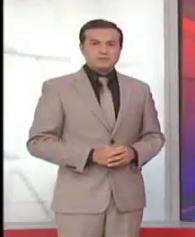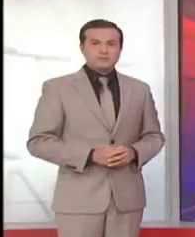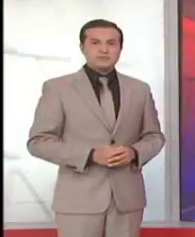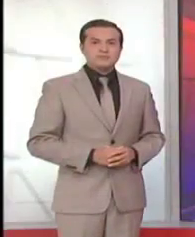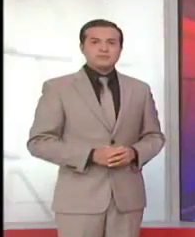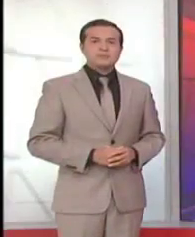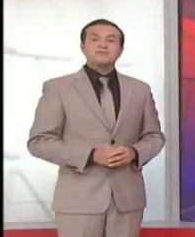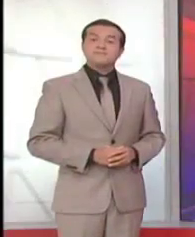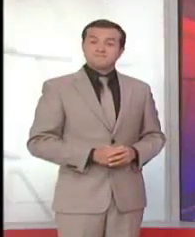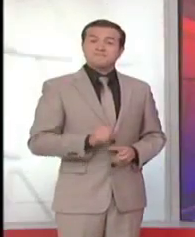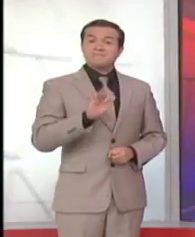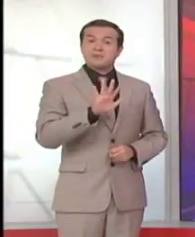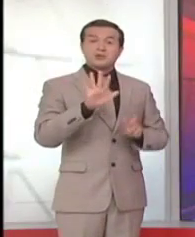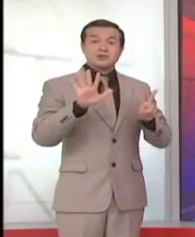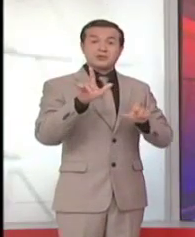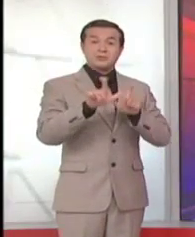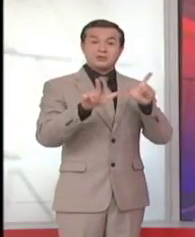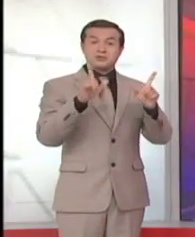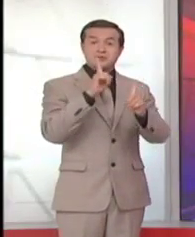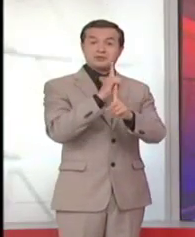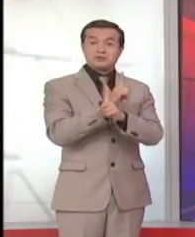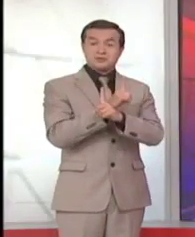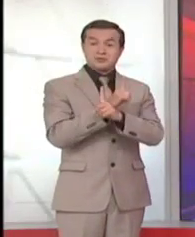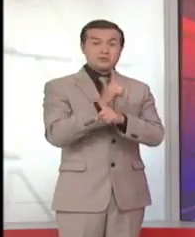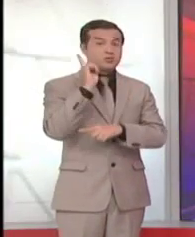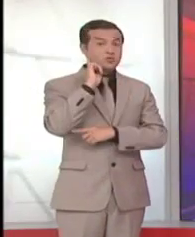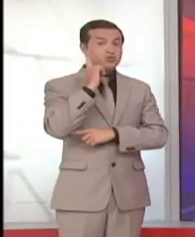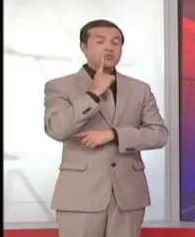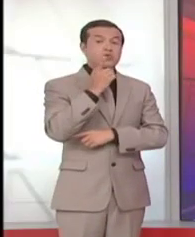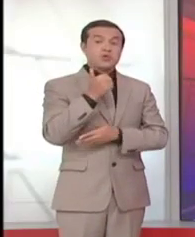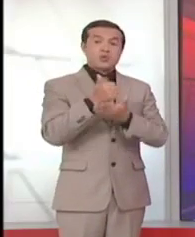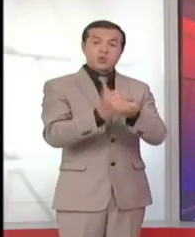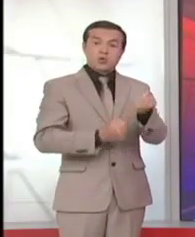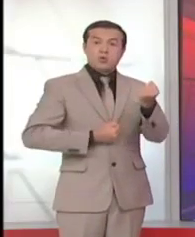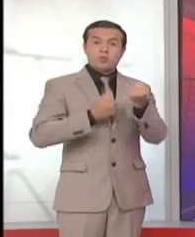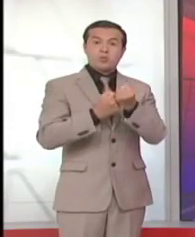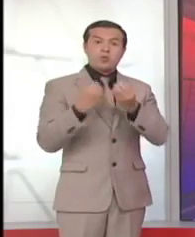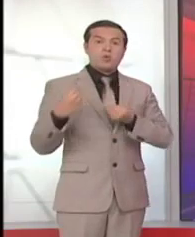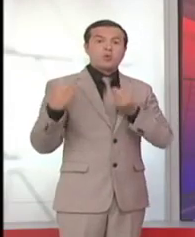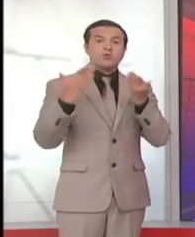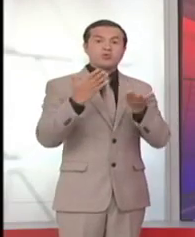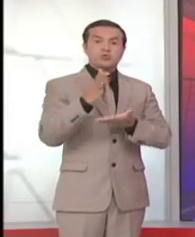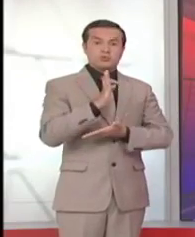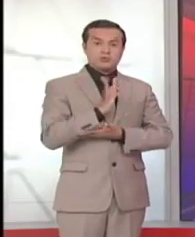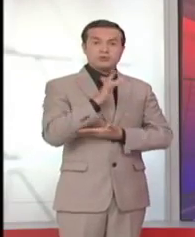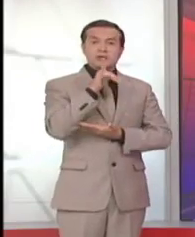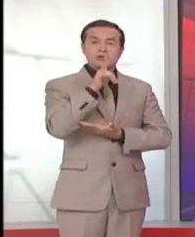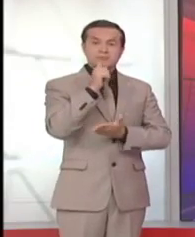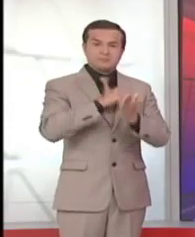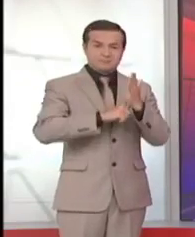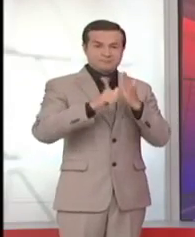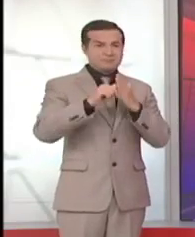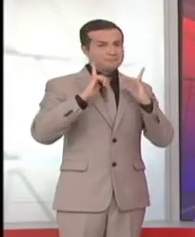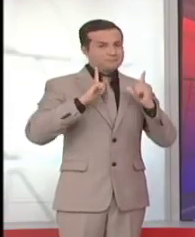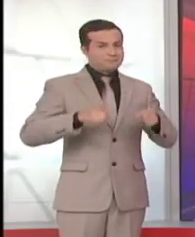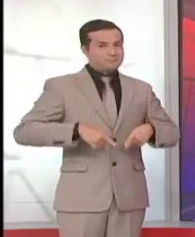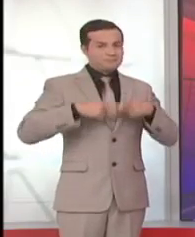57 personas con discapacidad auditiva se benefician de la entrega de ayudas técnicas por parte del Ministerio de Salud Pública. El